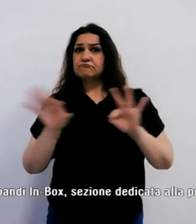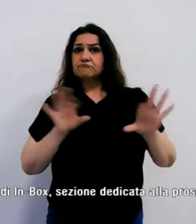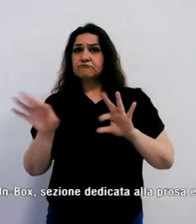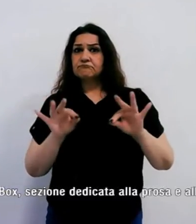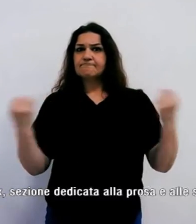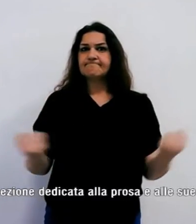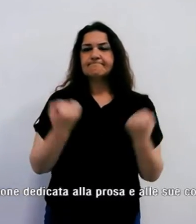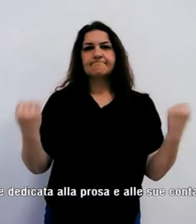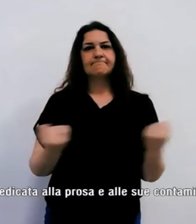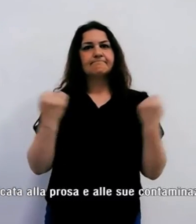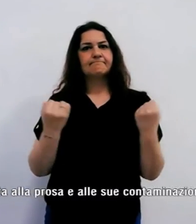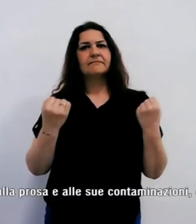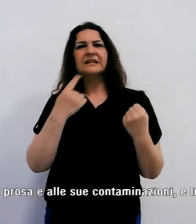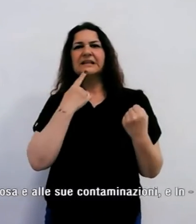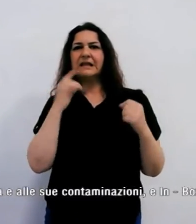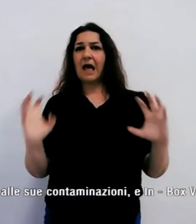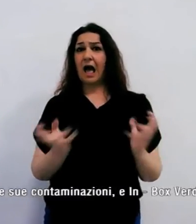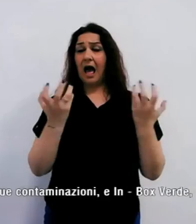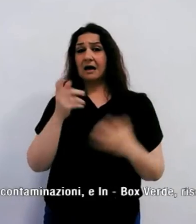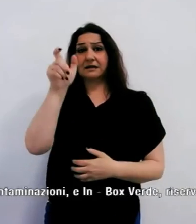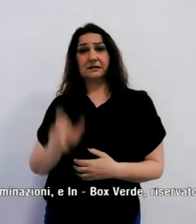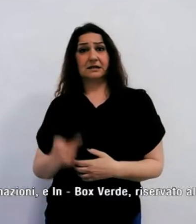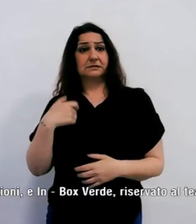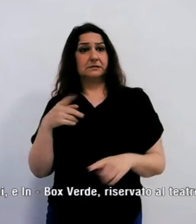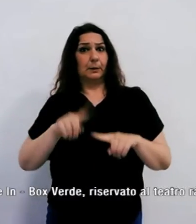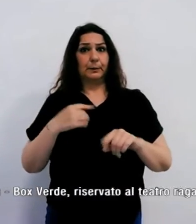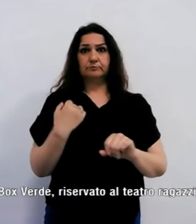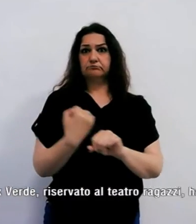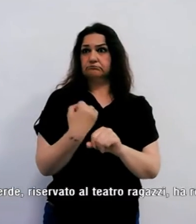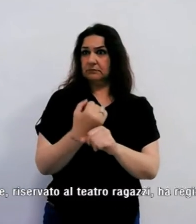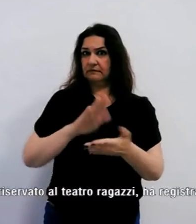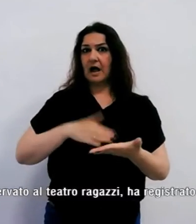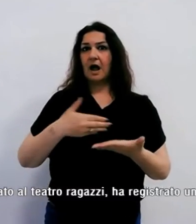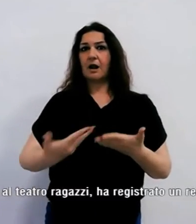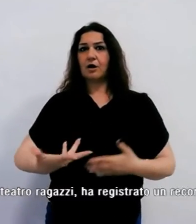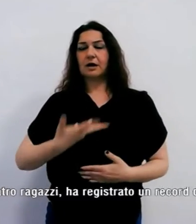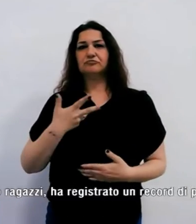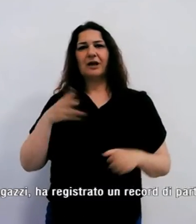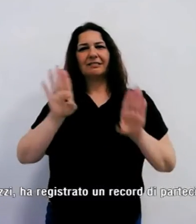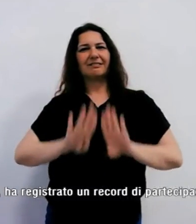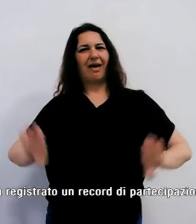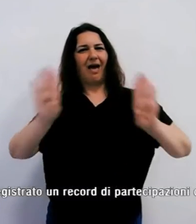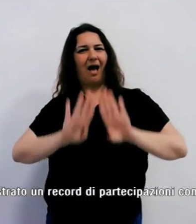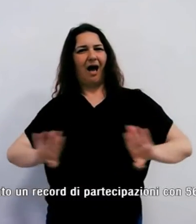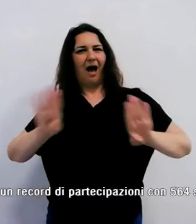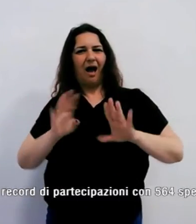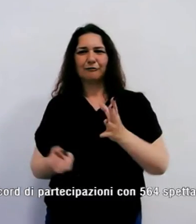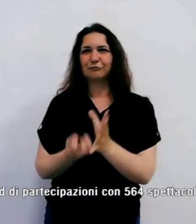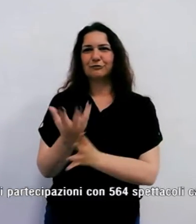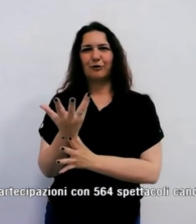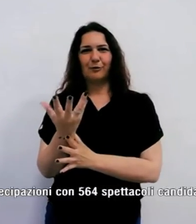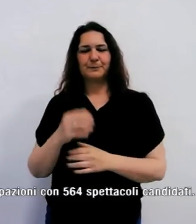artisti e opere di valore nella scena teatrale emergente. L'edizione